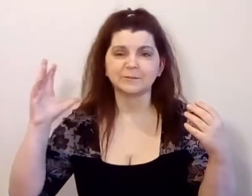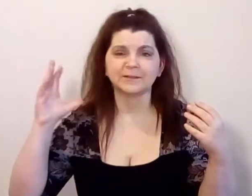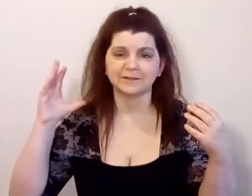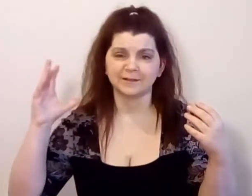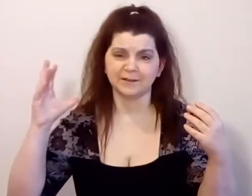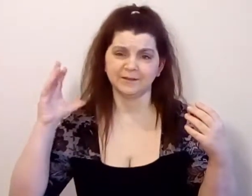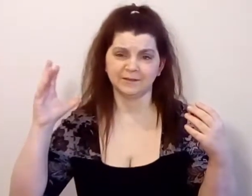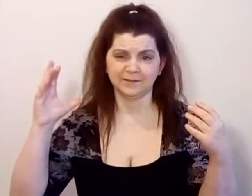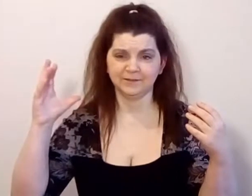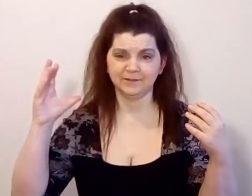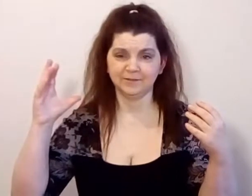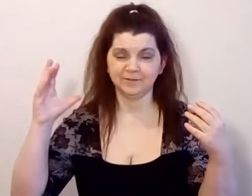останокатиться.